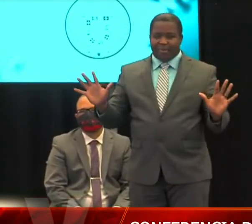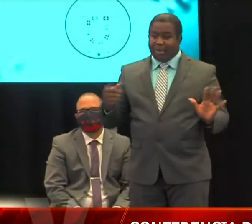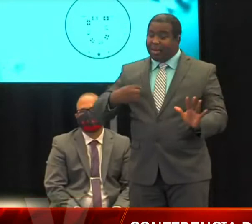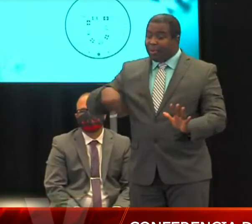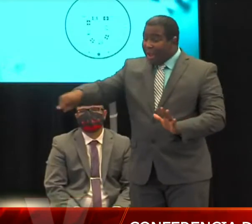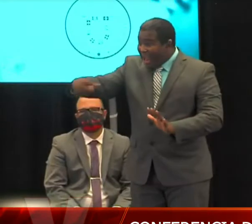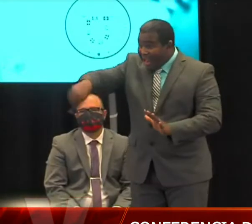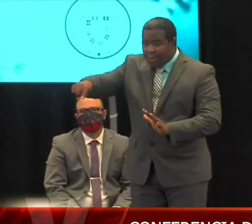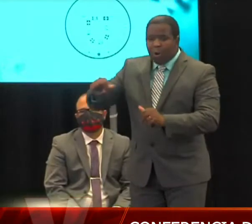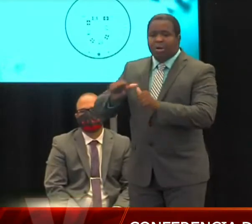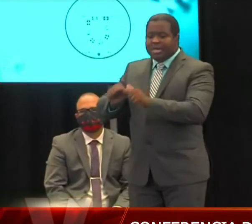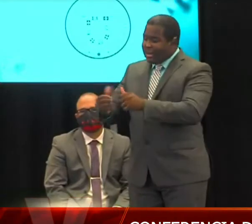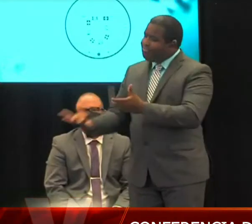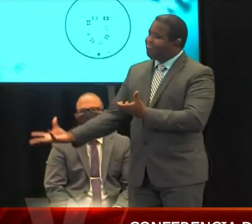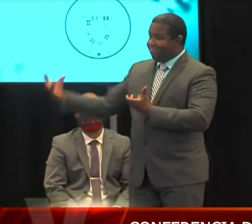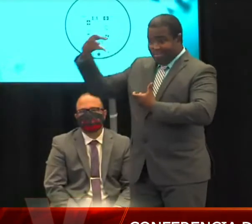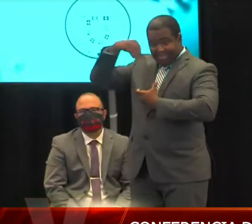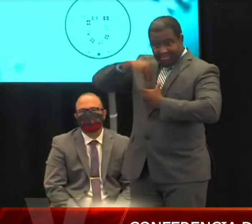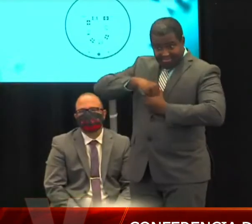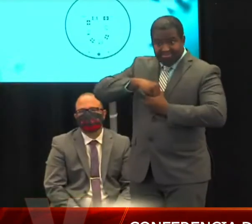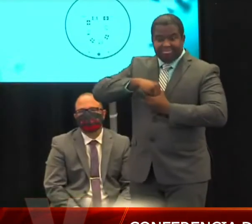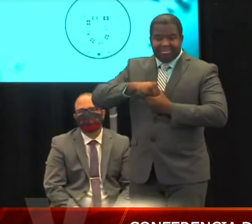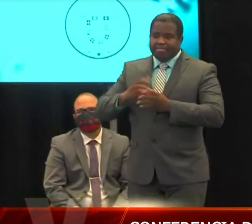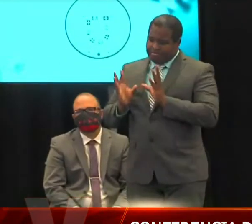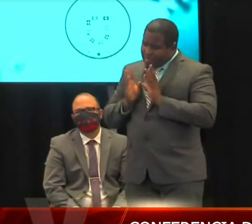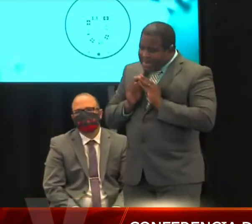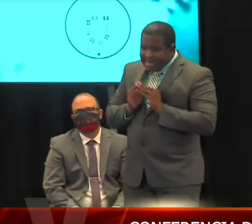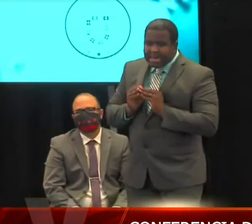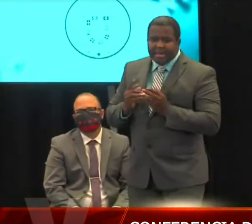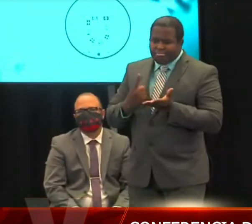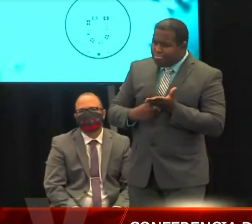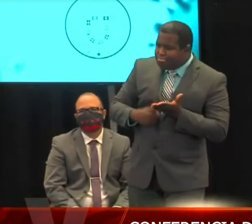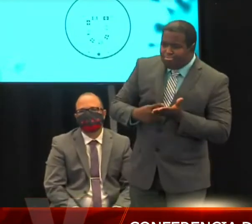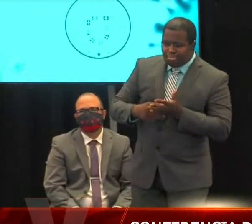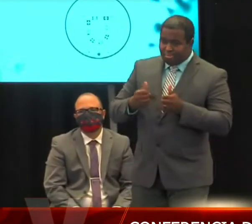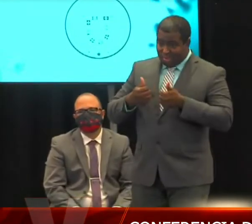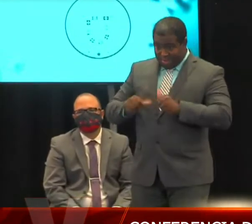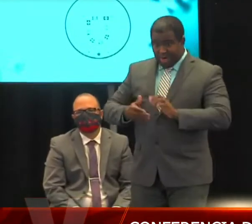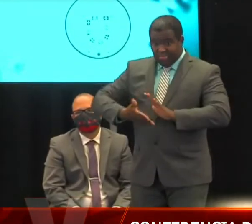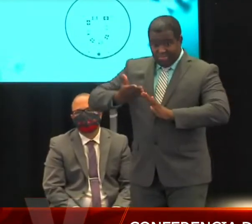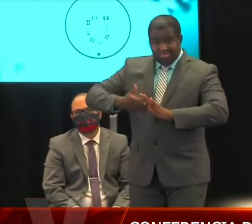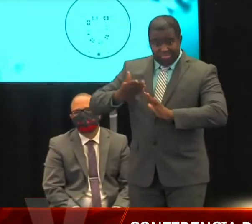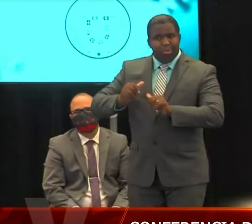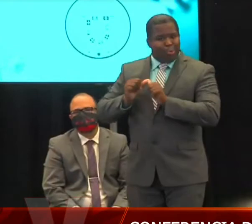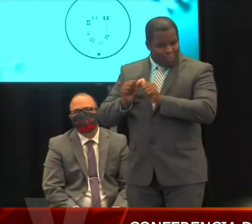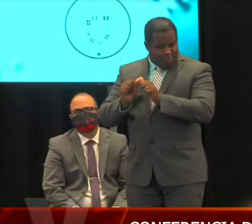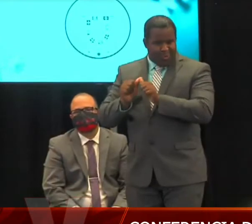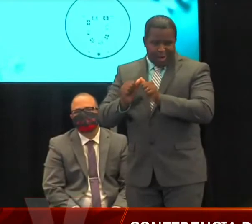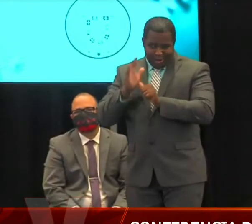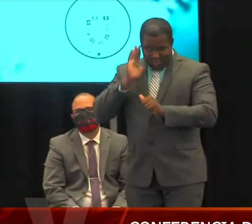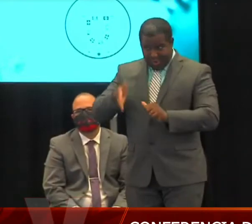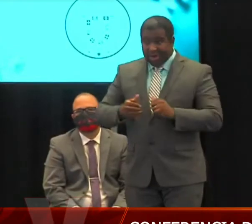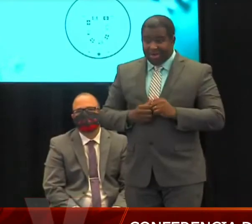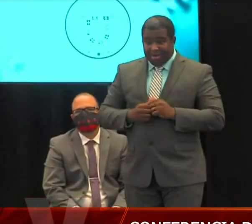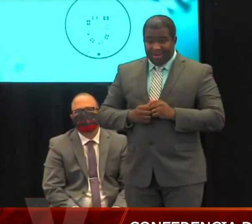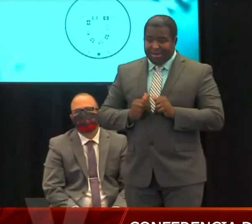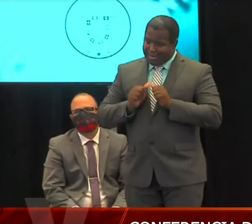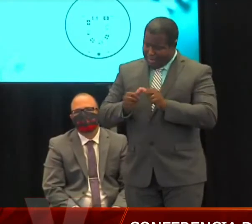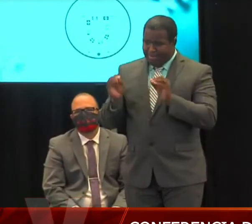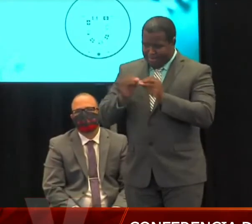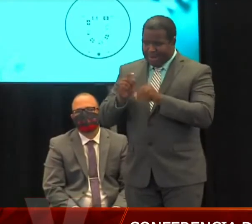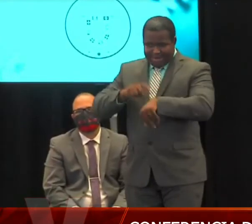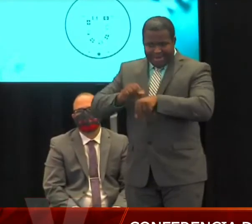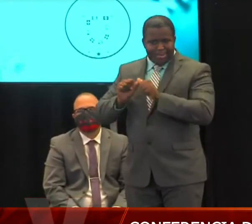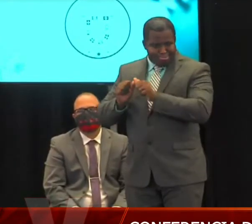y del modelo que han creado científicamente, todos van a continuar participando, pero obviamente son profesionales que de manera